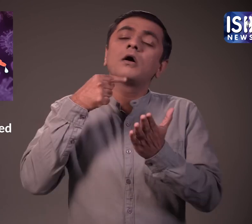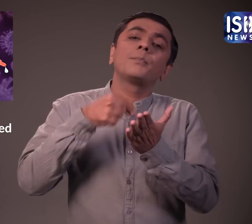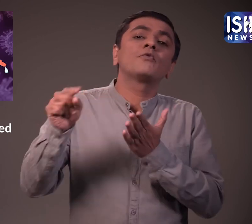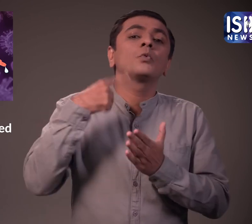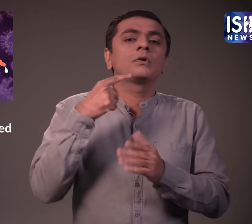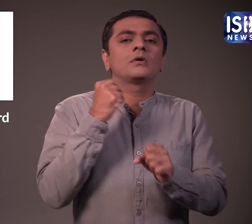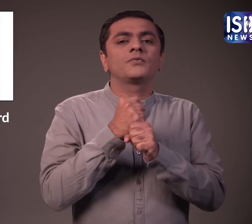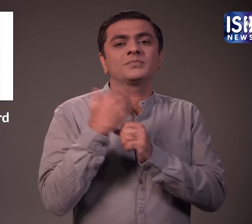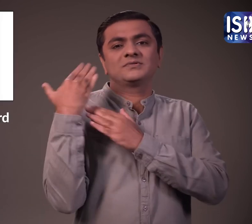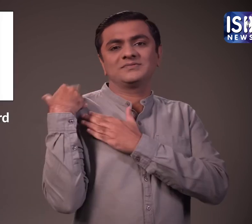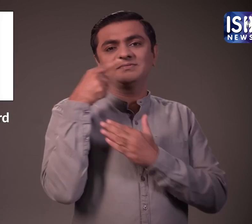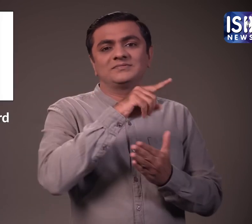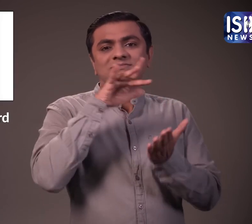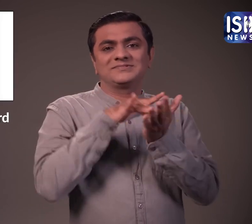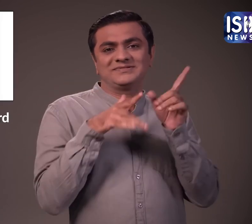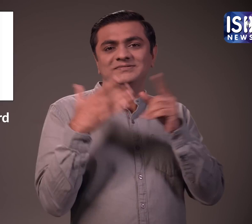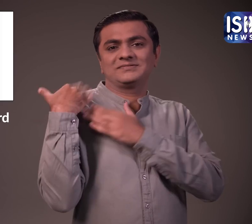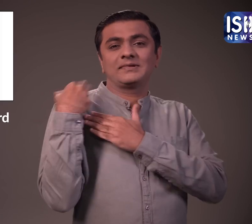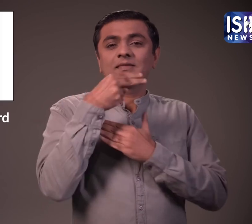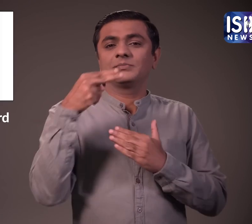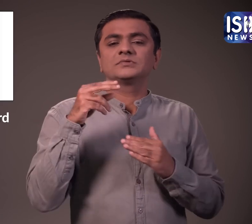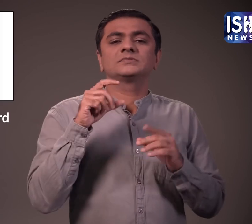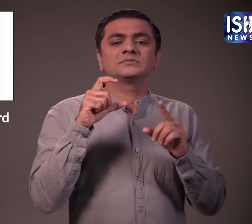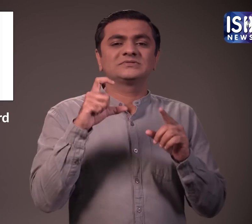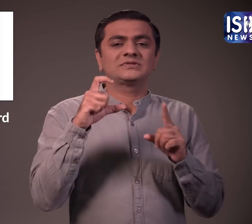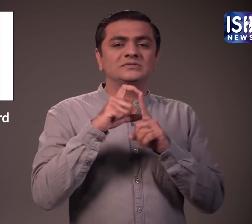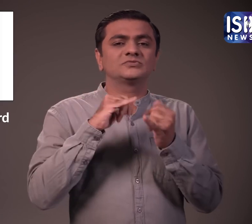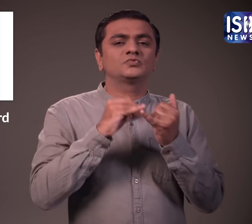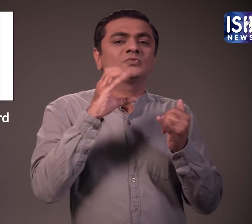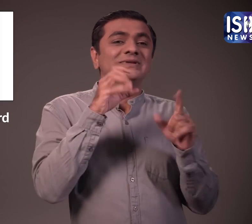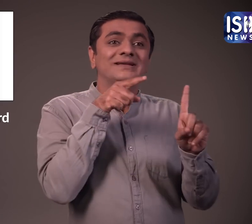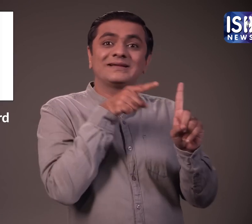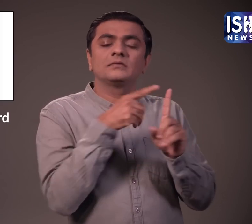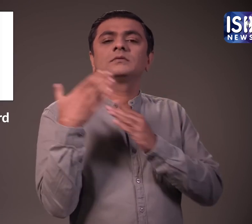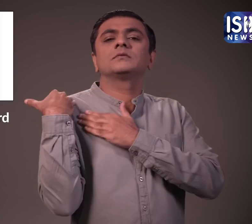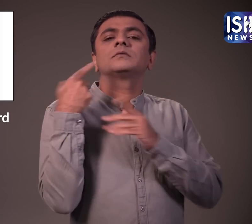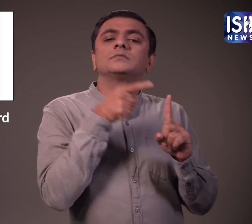वैक्सीन को सेंट्रल ड्रग स्टांडर्ड कंड्रोल और्गनाईजेशन से अनुमती मिली है